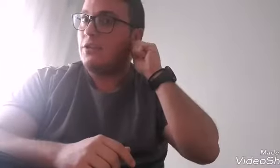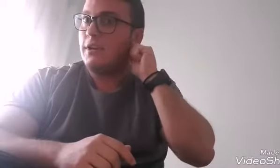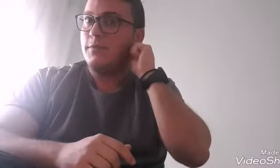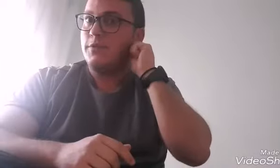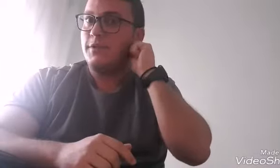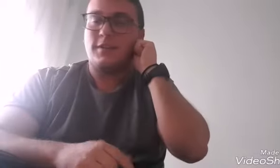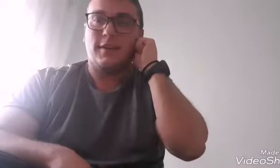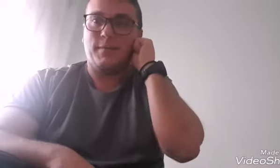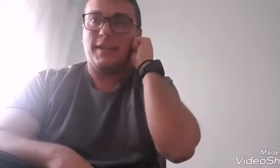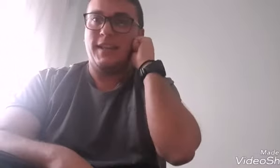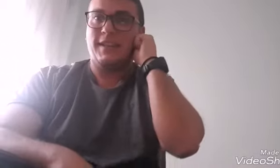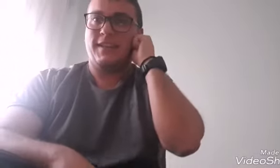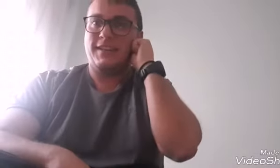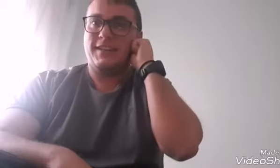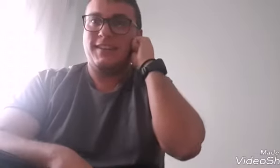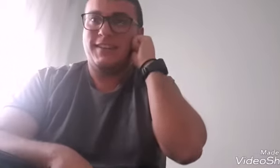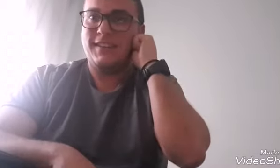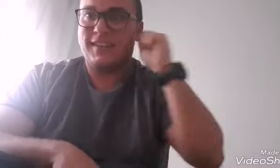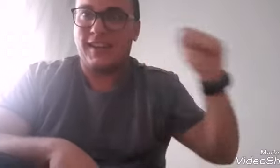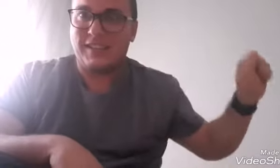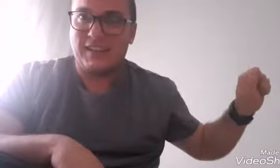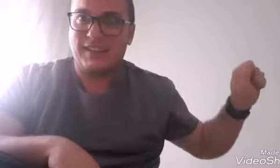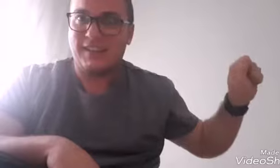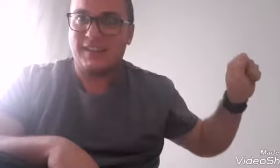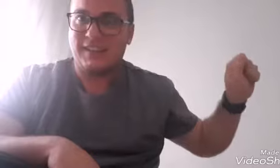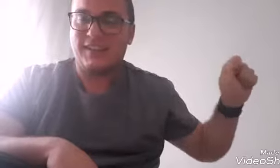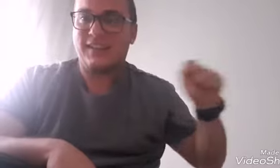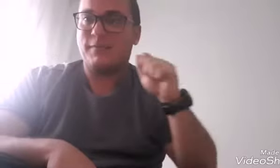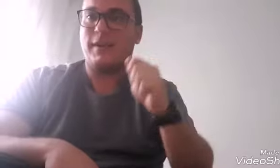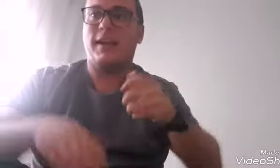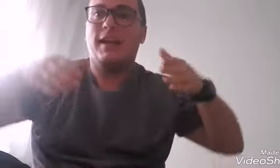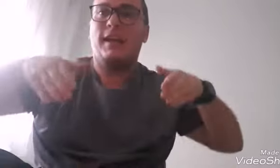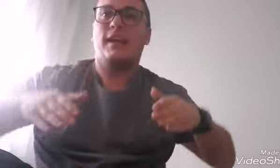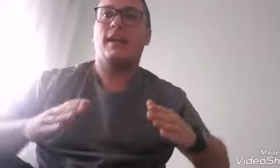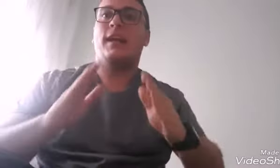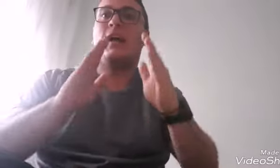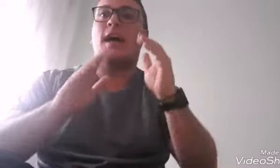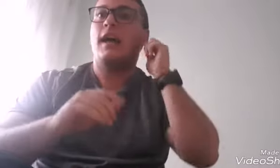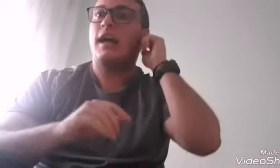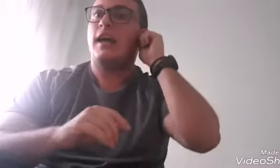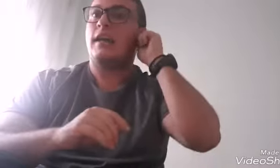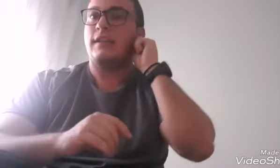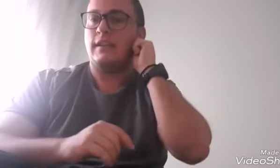cogemos el pendiente. Así. ¿Vale? Hija y así.